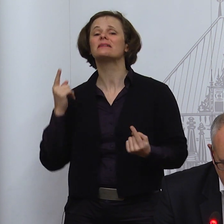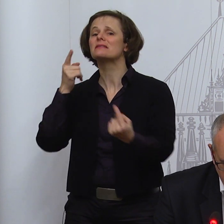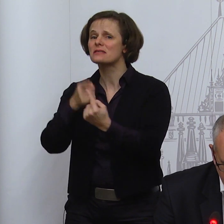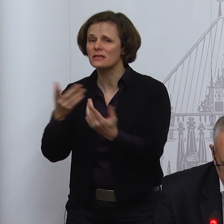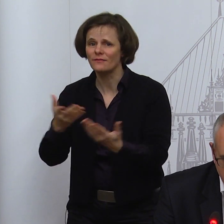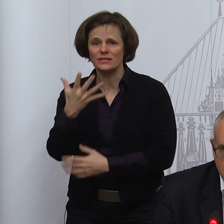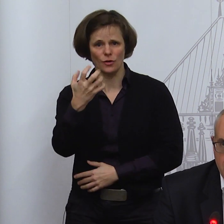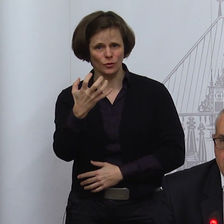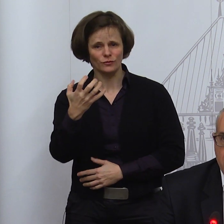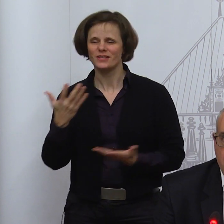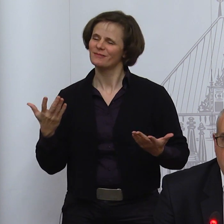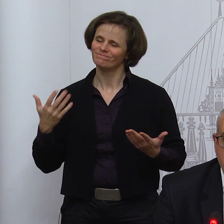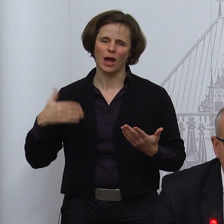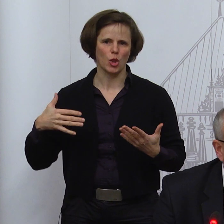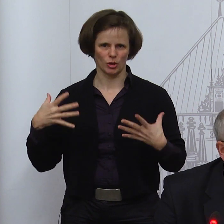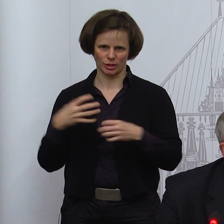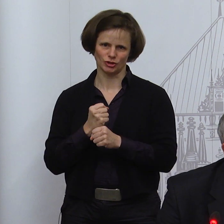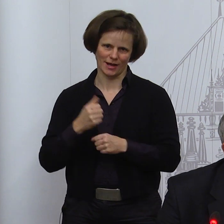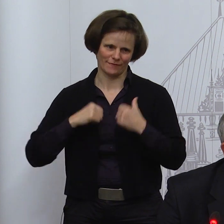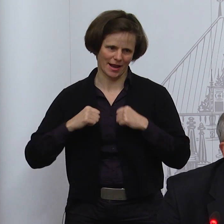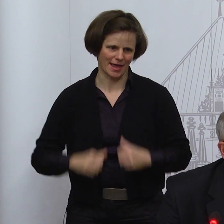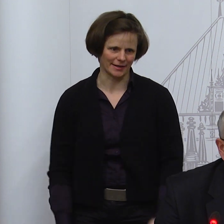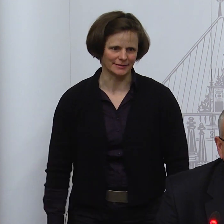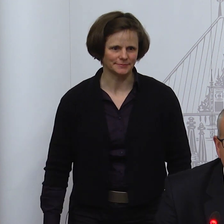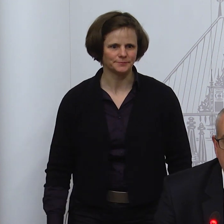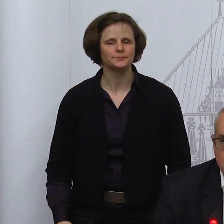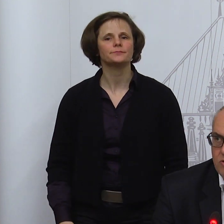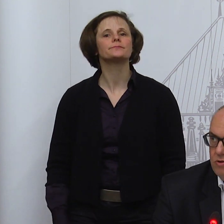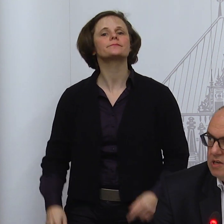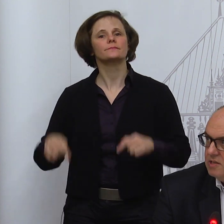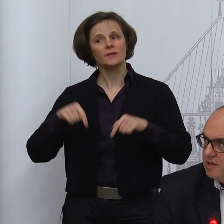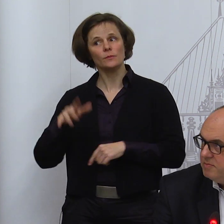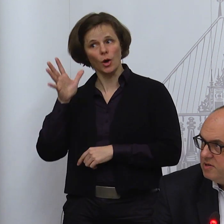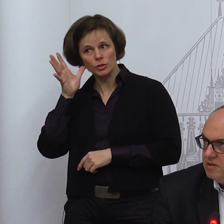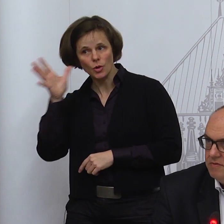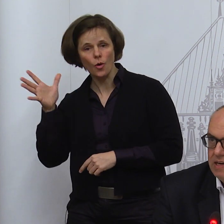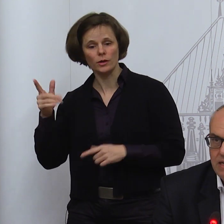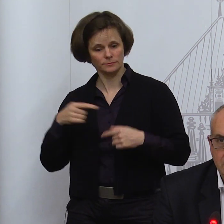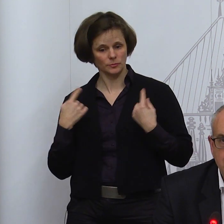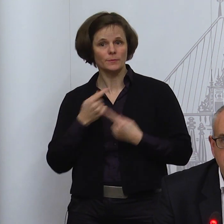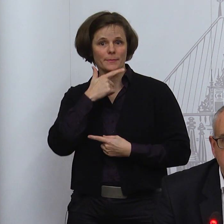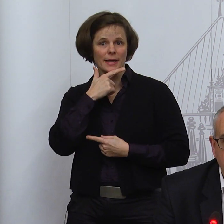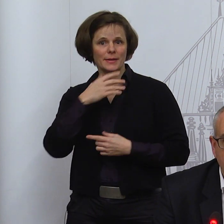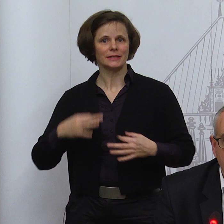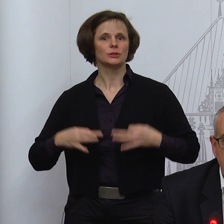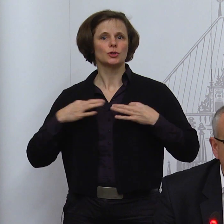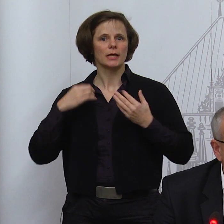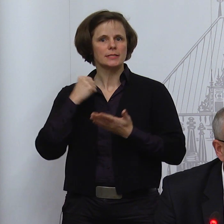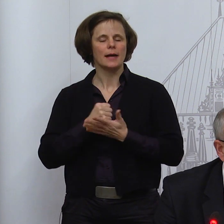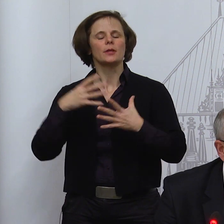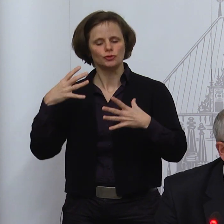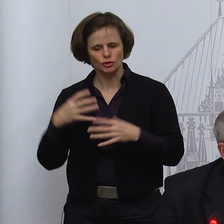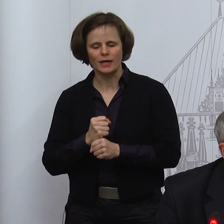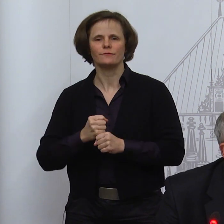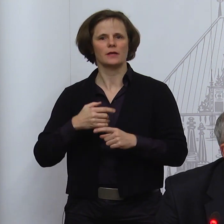entfernt. Wir haben gerade heute gehört, dass unser Gesundheitsamt wieder in der Lage ist, alle Kontakte